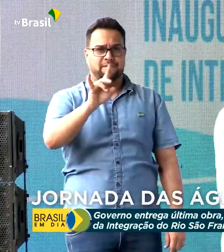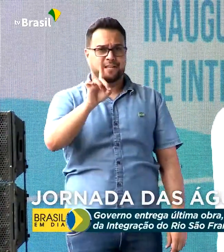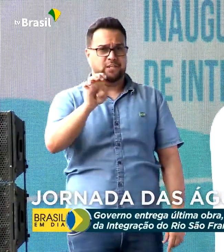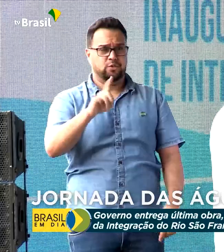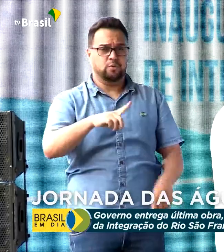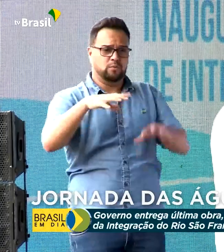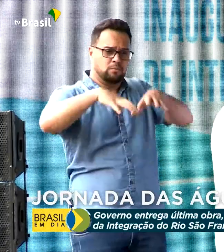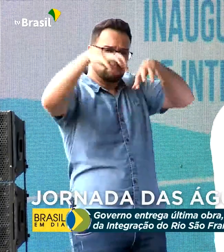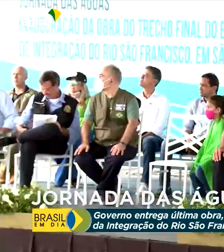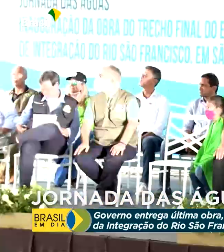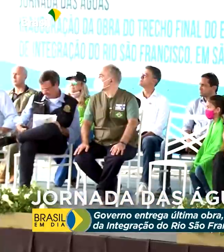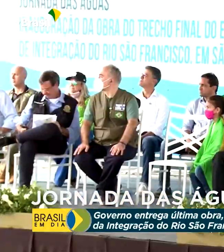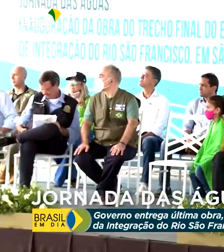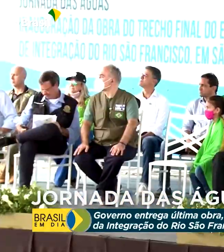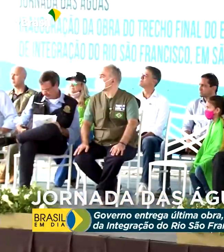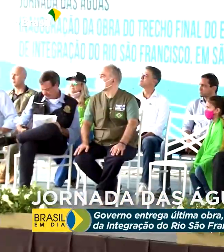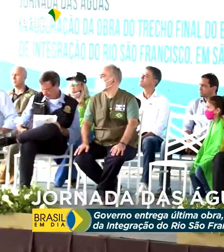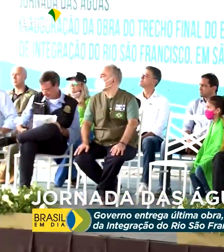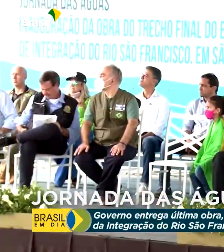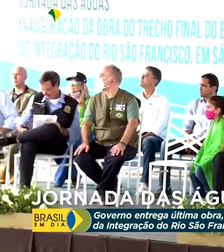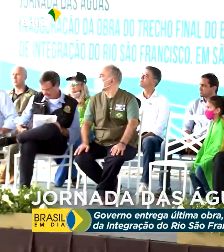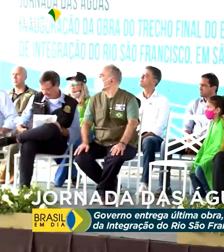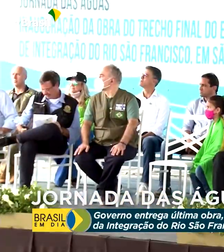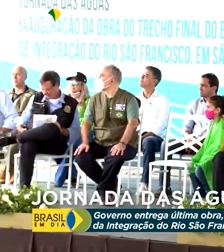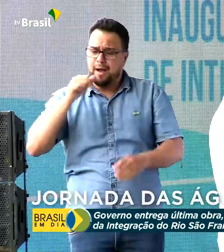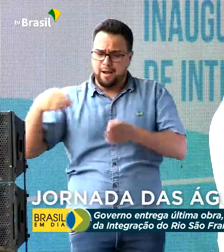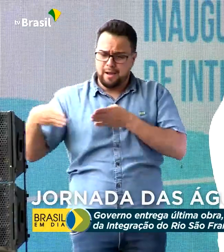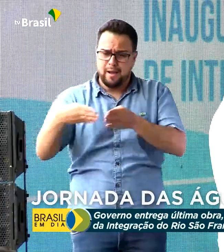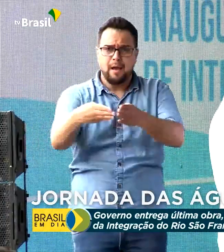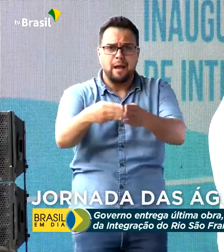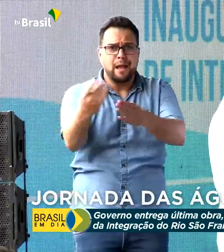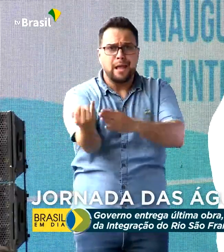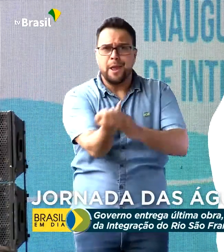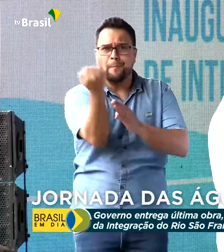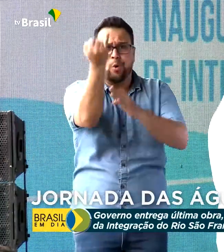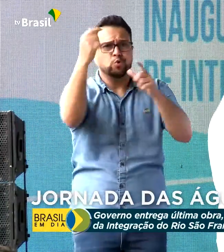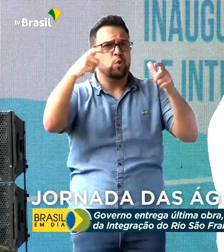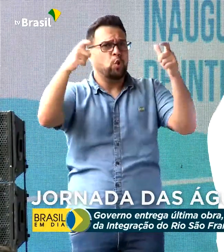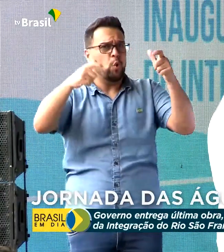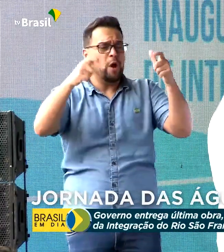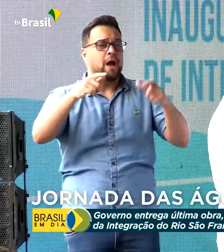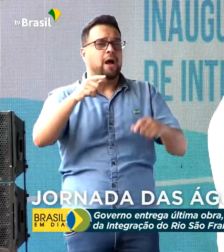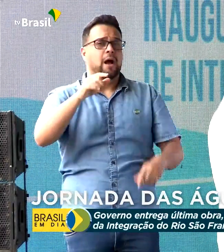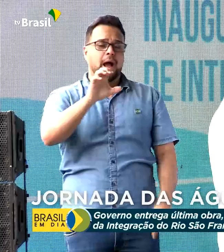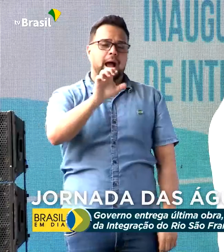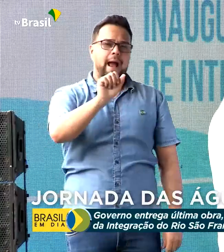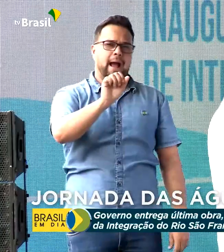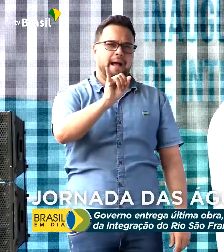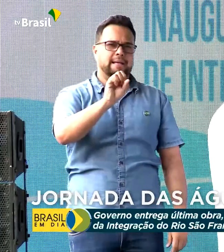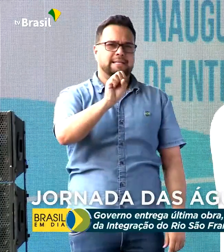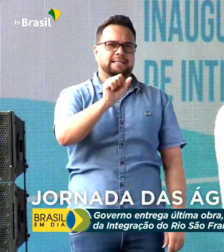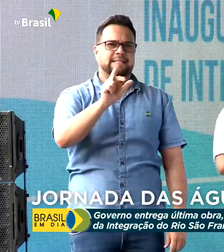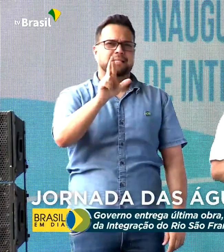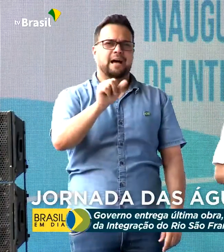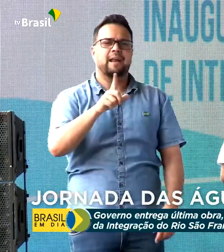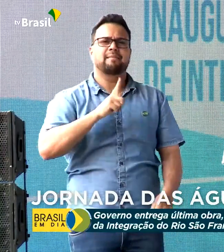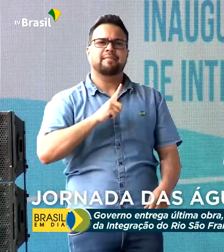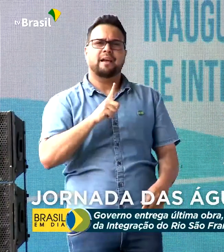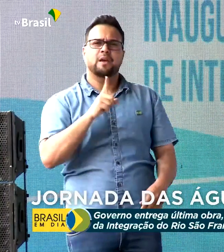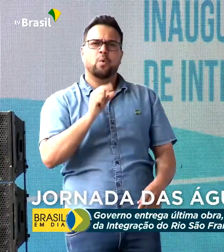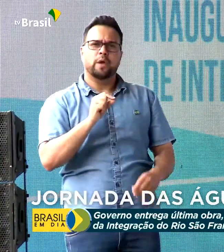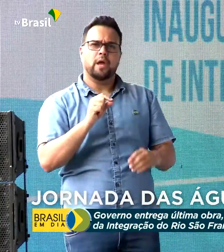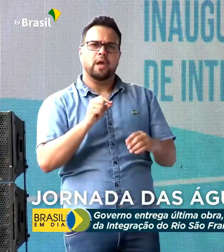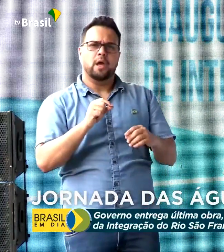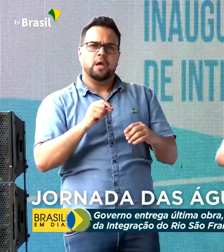veja, presidente, a importância desse local. Lá em Caixara, está saindo uma derivação de um